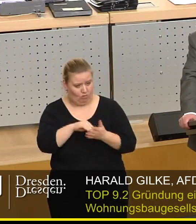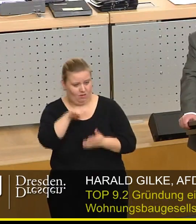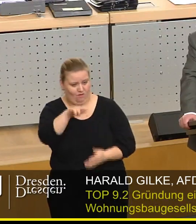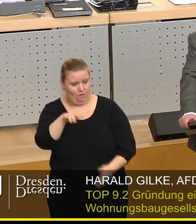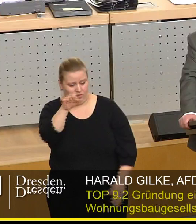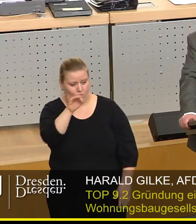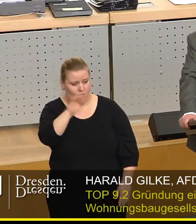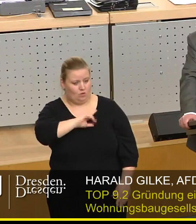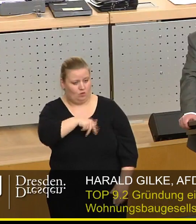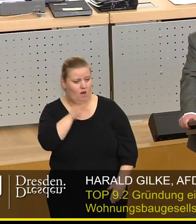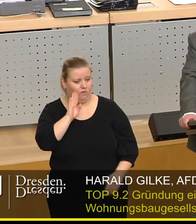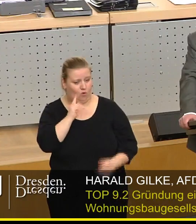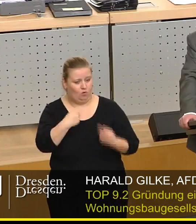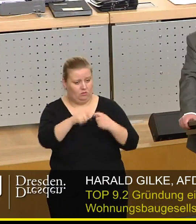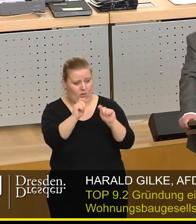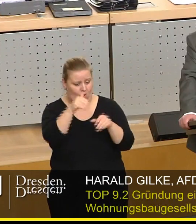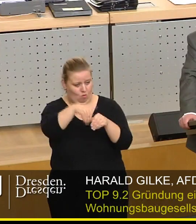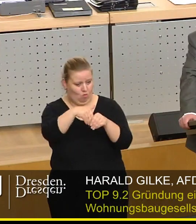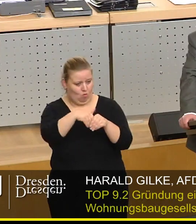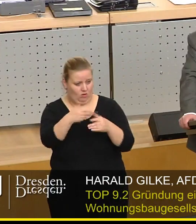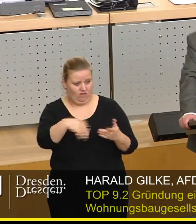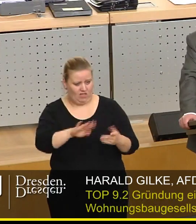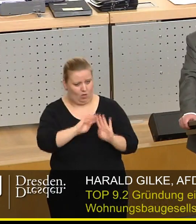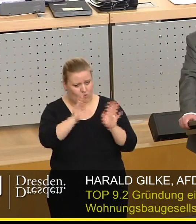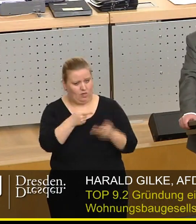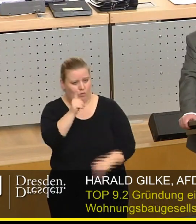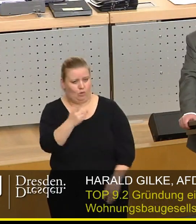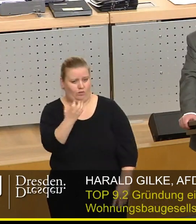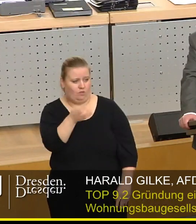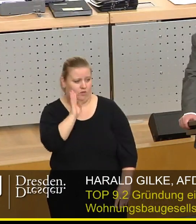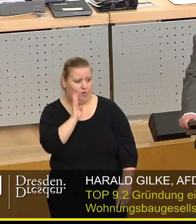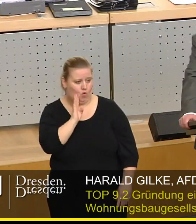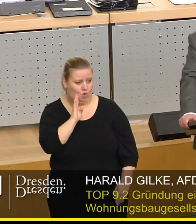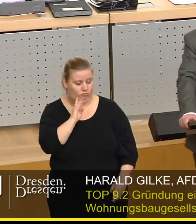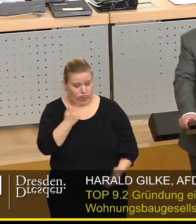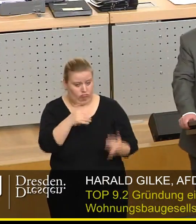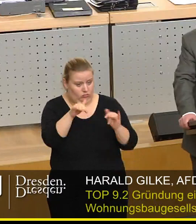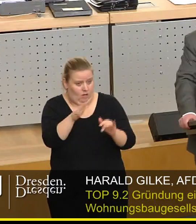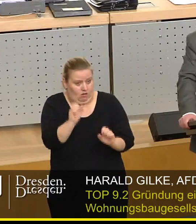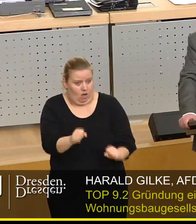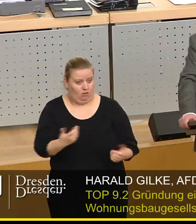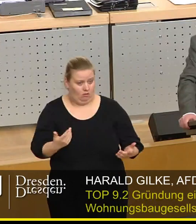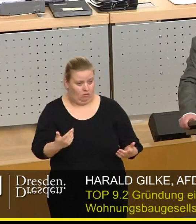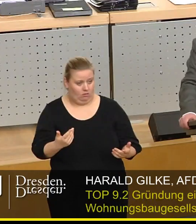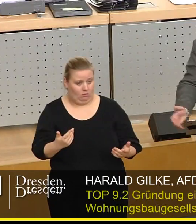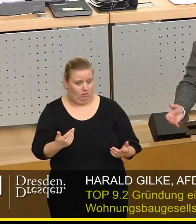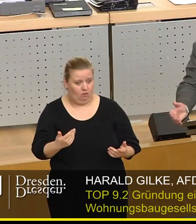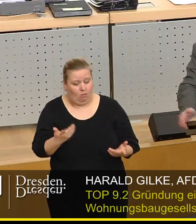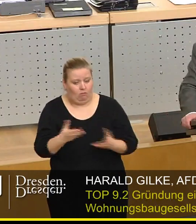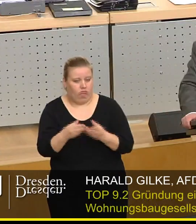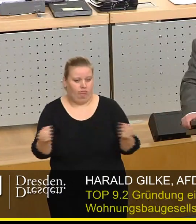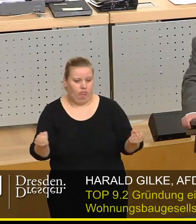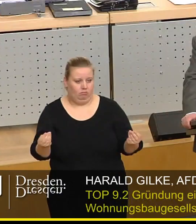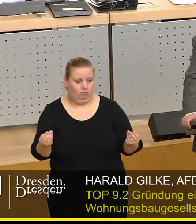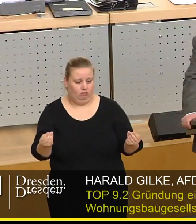% sozialen Wohnungsbau, der dabei gewesen wäre, also 150 Wohnungen, die hätte man haben können, sind weg.